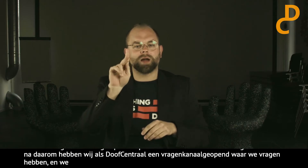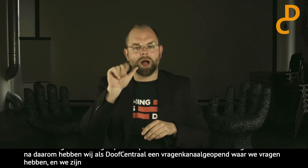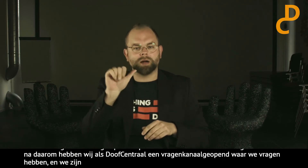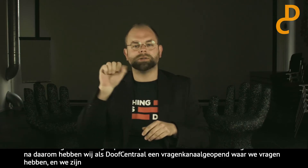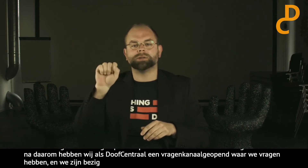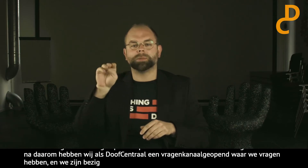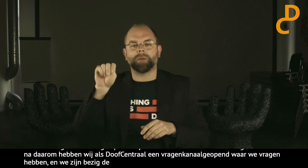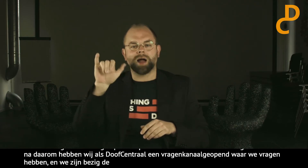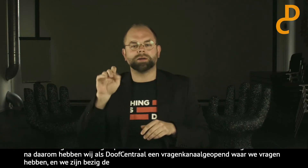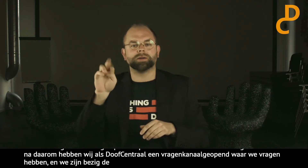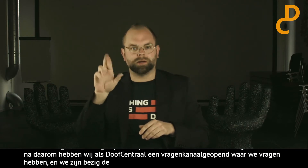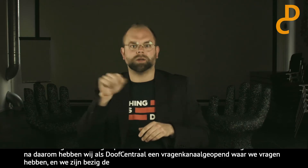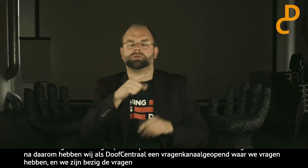de kinderarts, hartelijk voor bedanken.